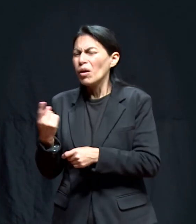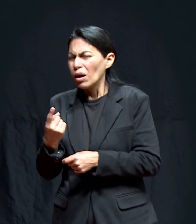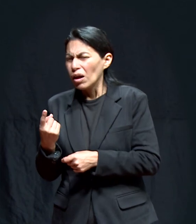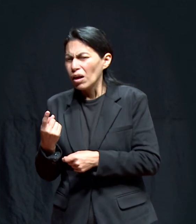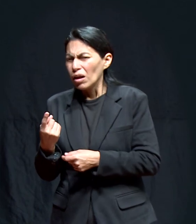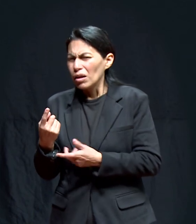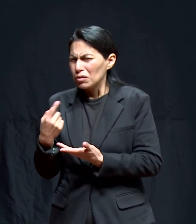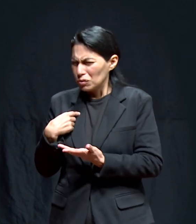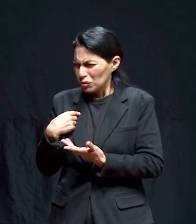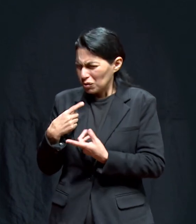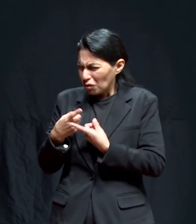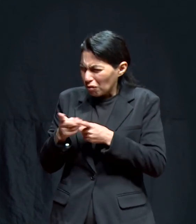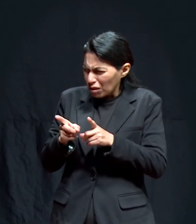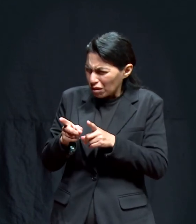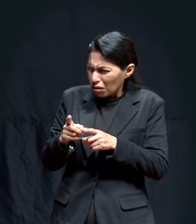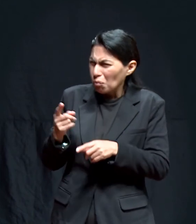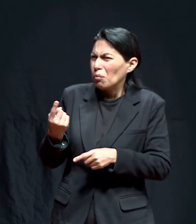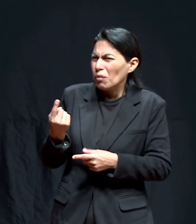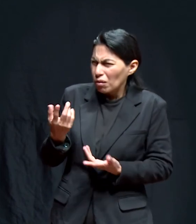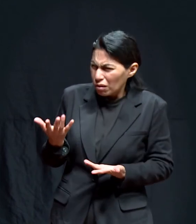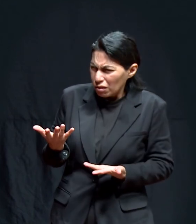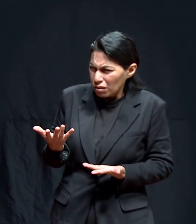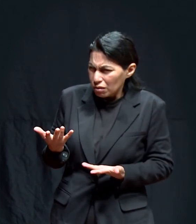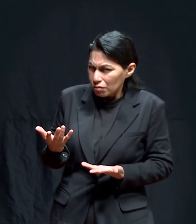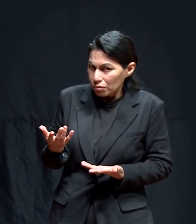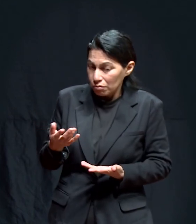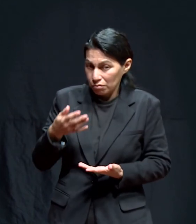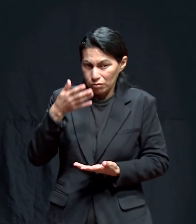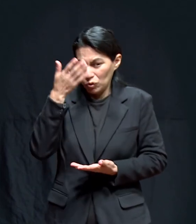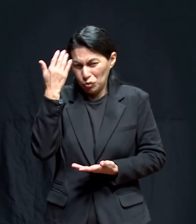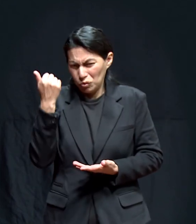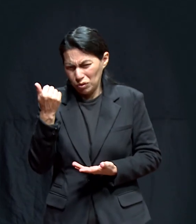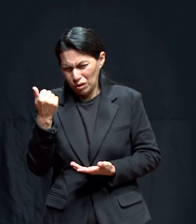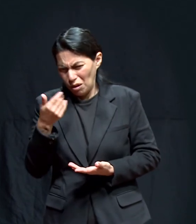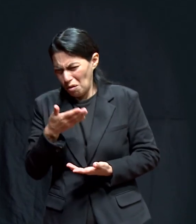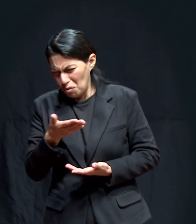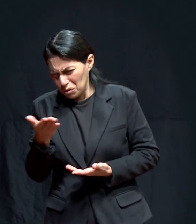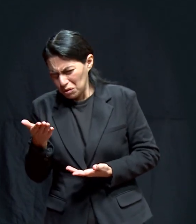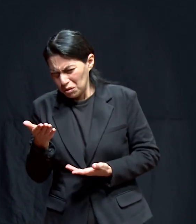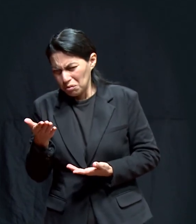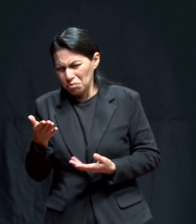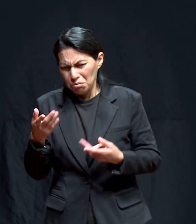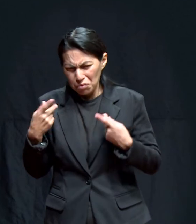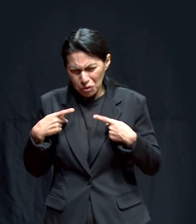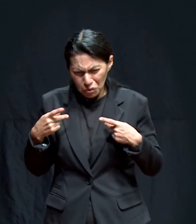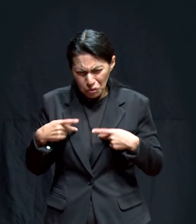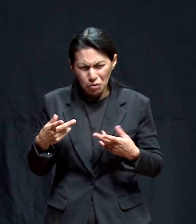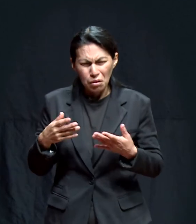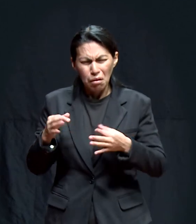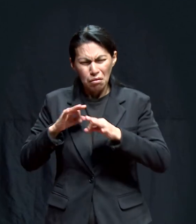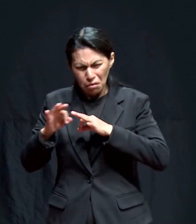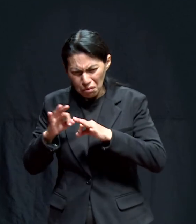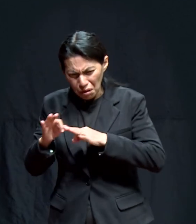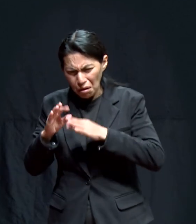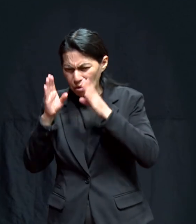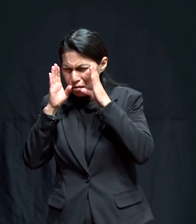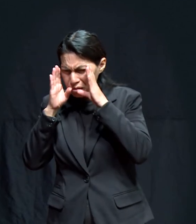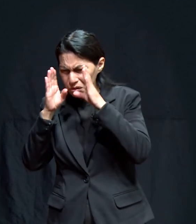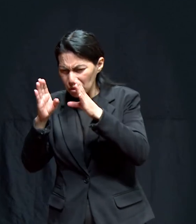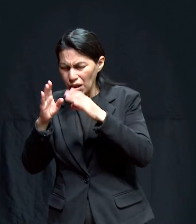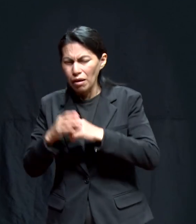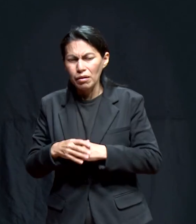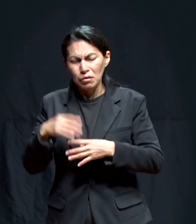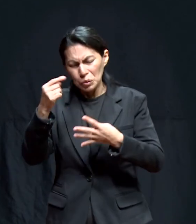diferente? Y le digo yo, ¿diferente en qué? No sé, me dice. Usted es una persona pues muy